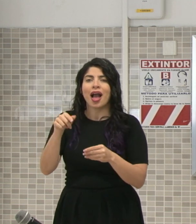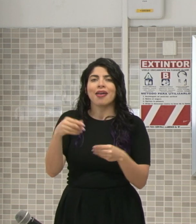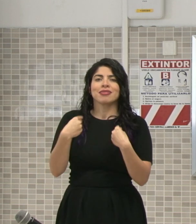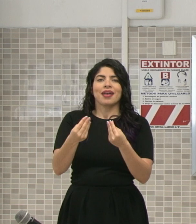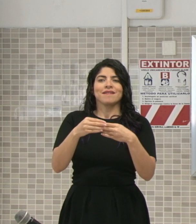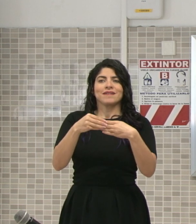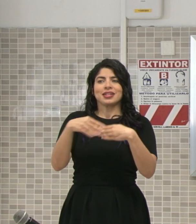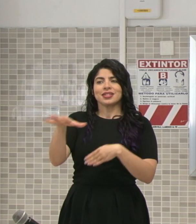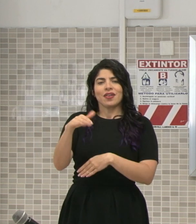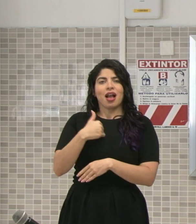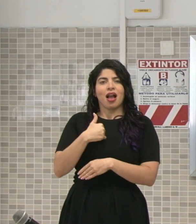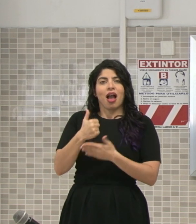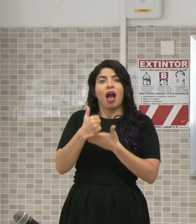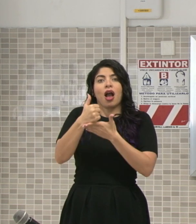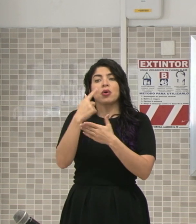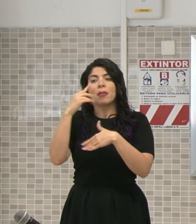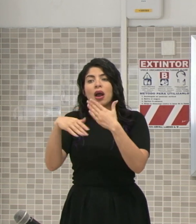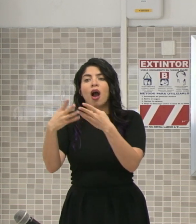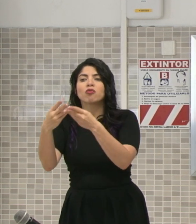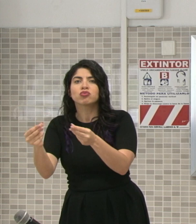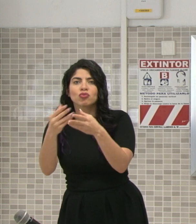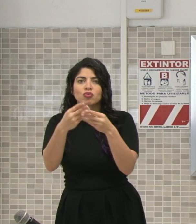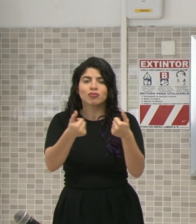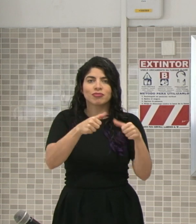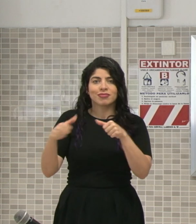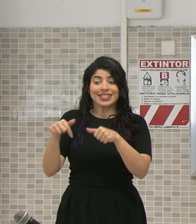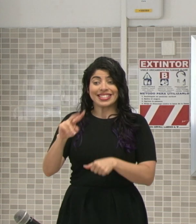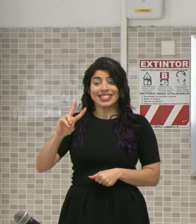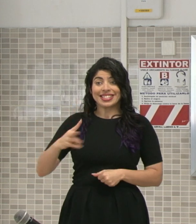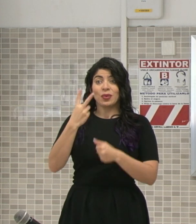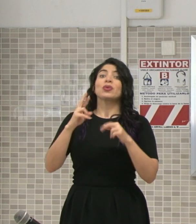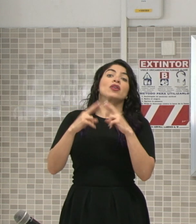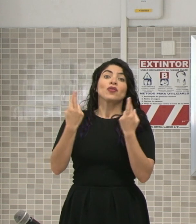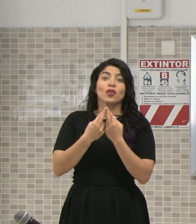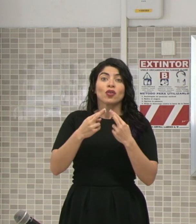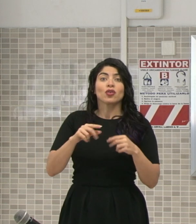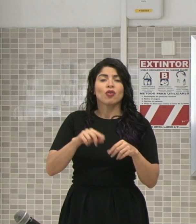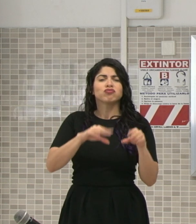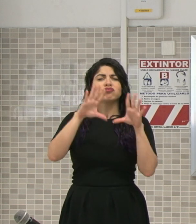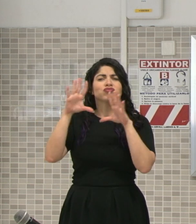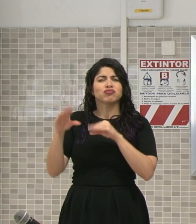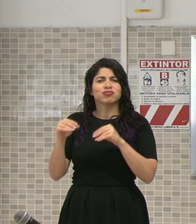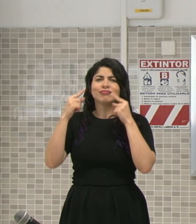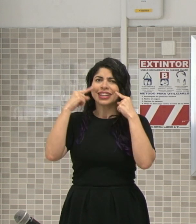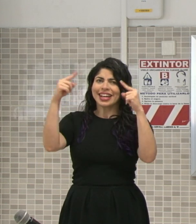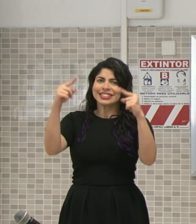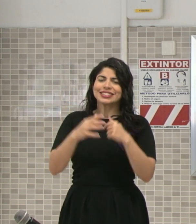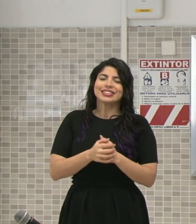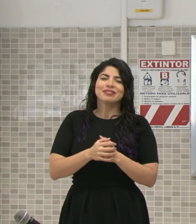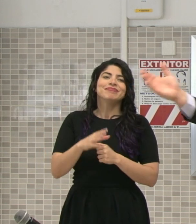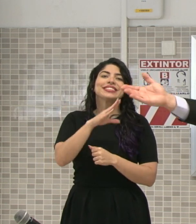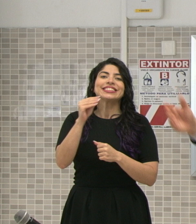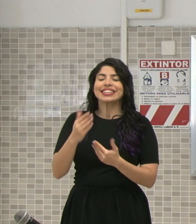que nos ayude a llegar a acuerdos. Que esta segunda sesión sea un gran éxito y